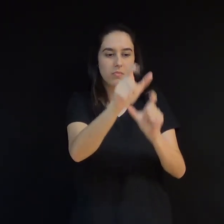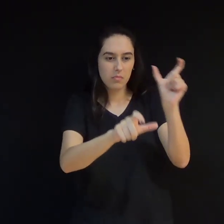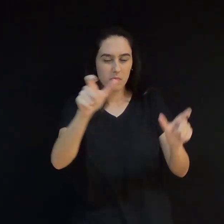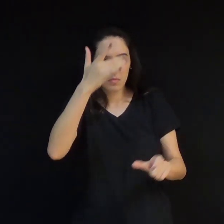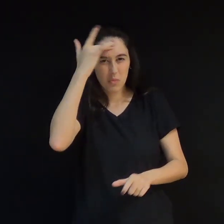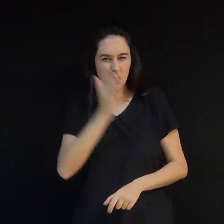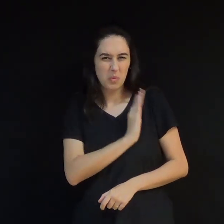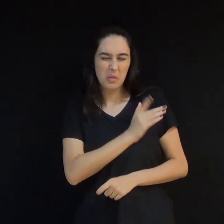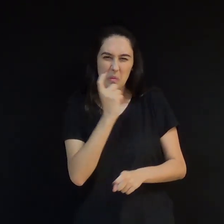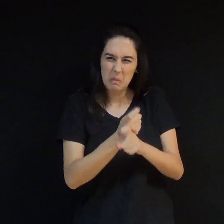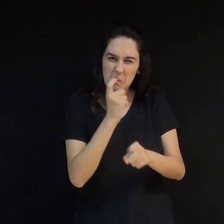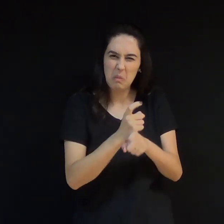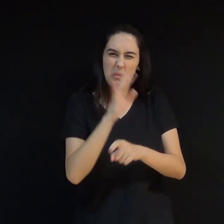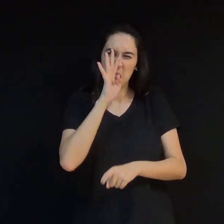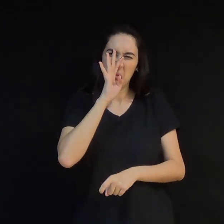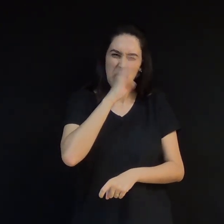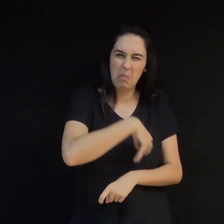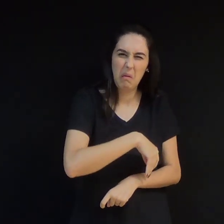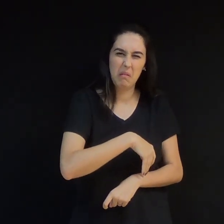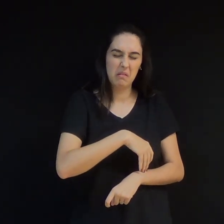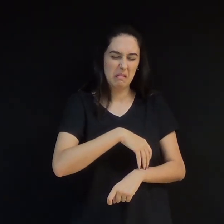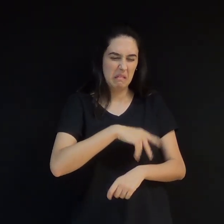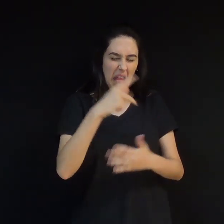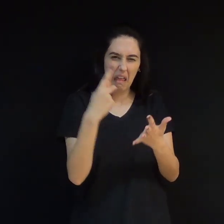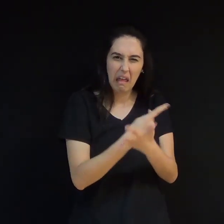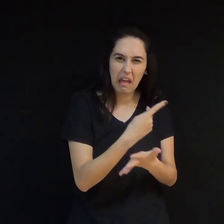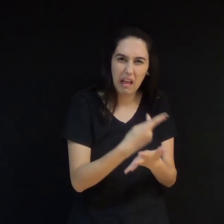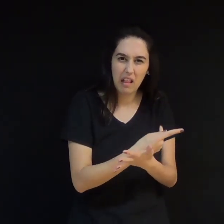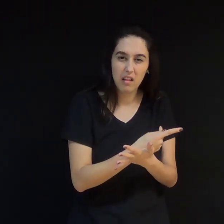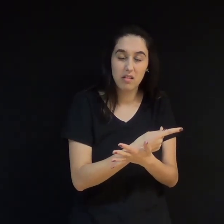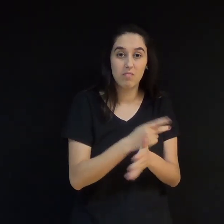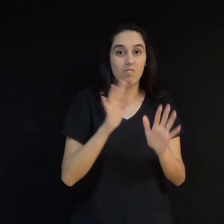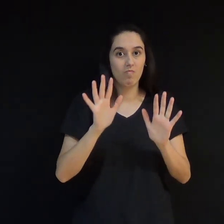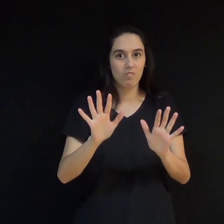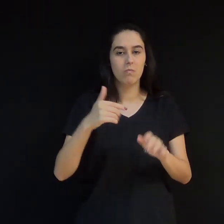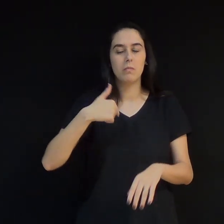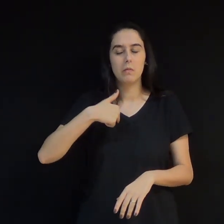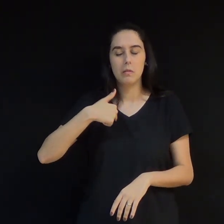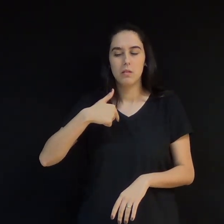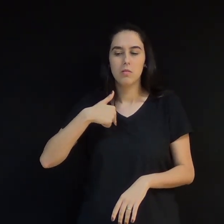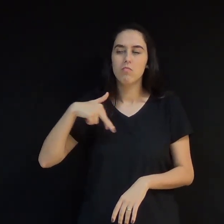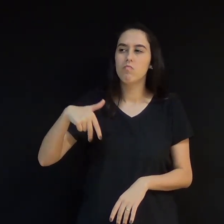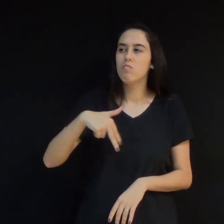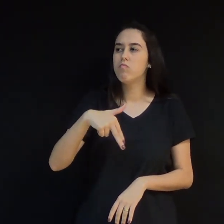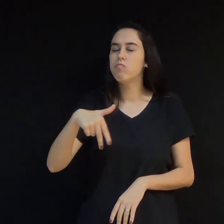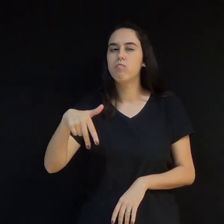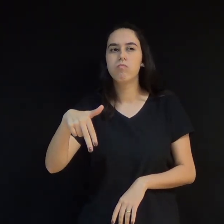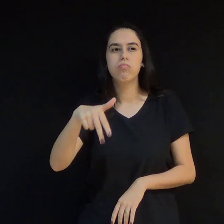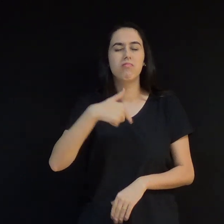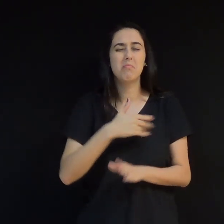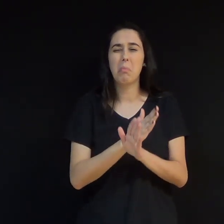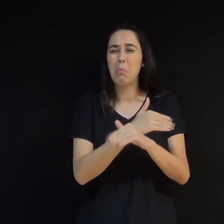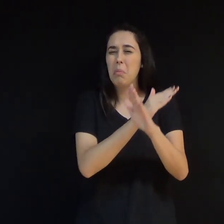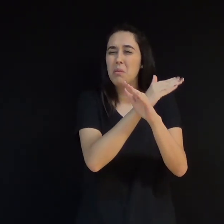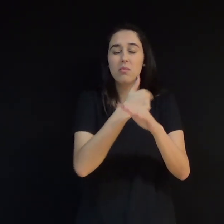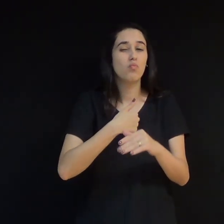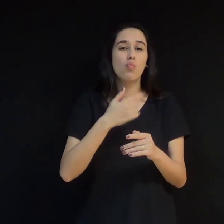rebelde e caído. Assim eu andava, perdido, sem conhecer meu Salvador. Embora eu